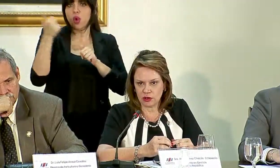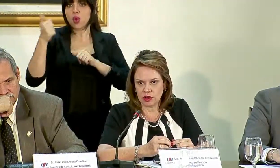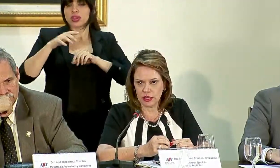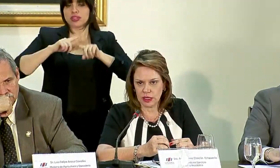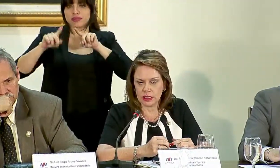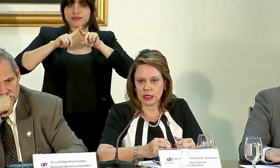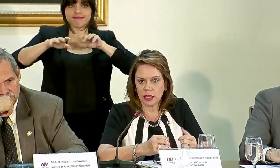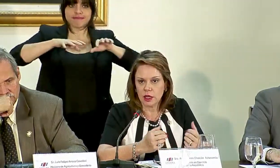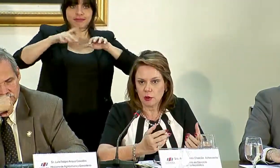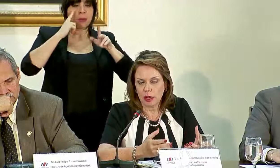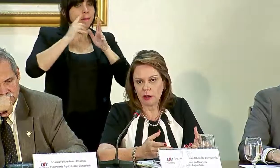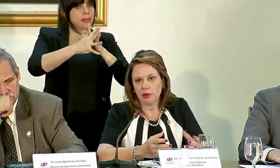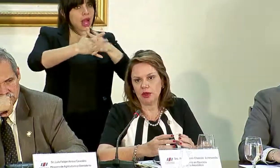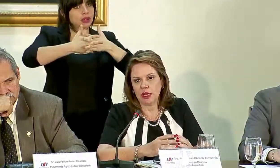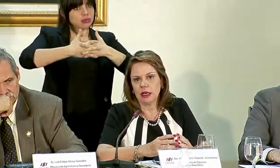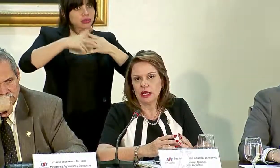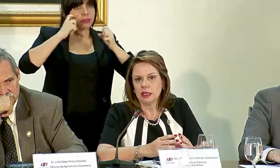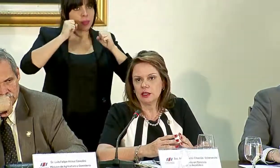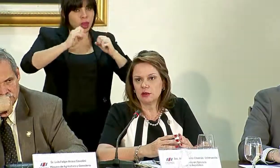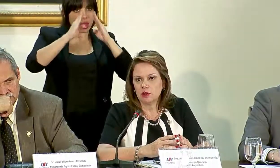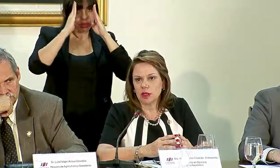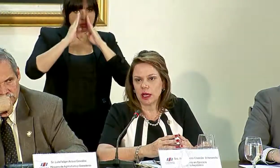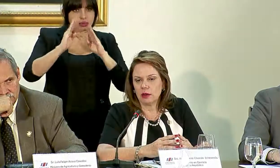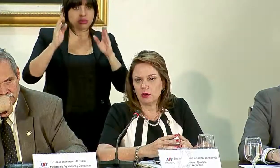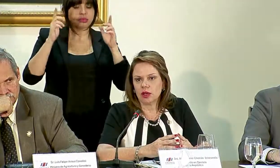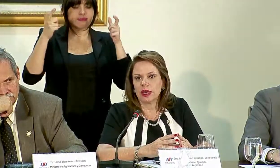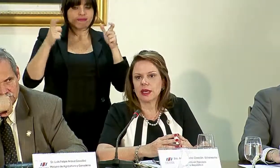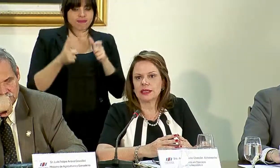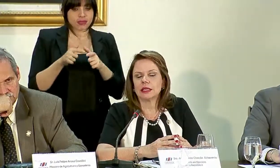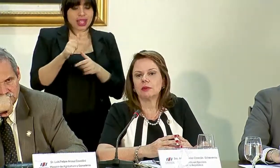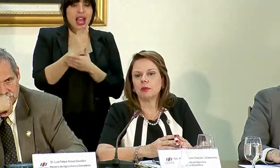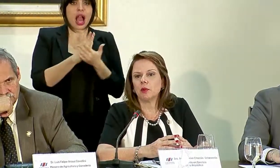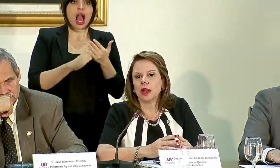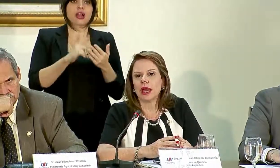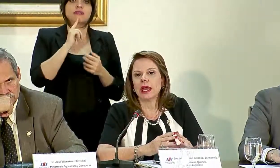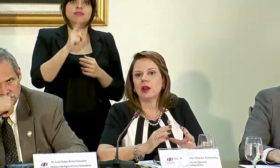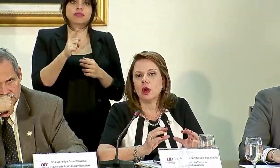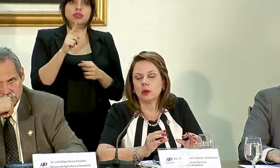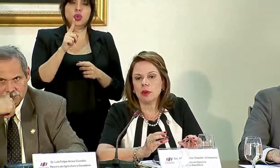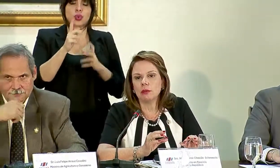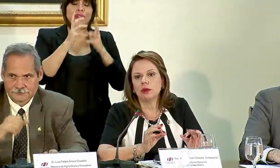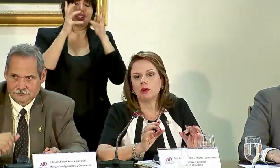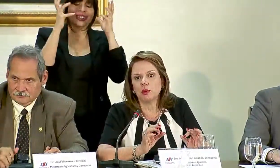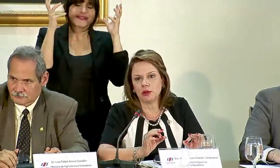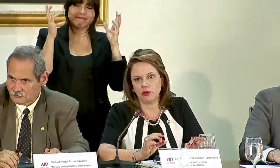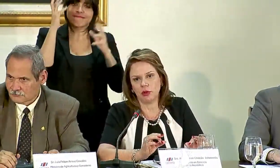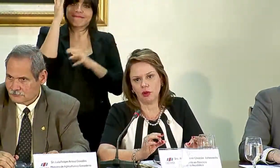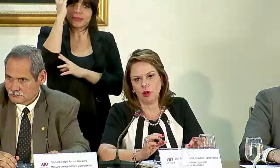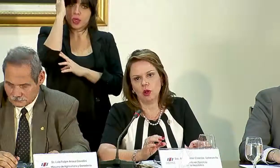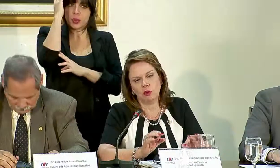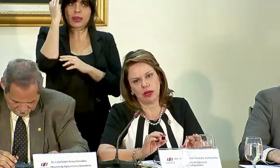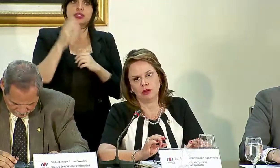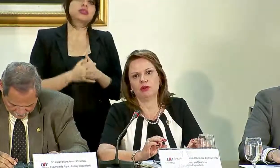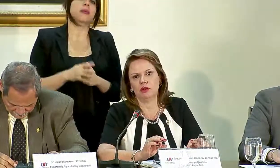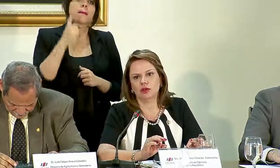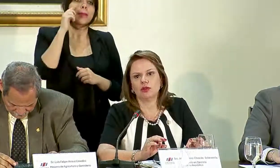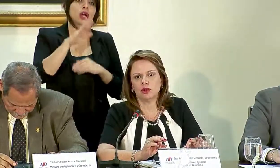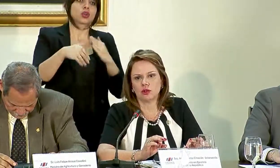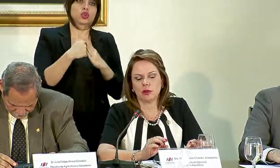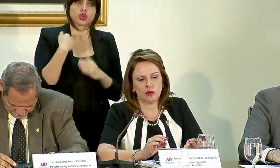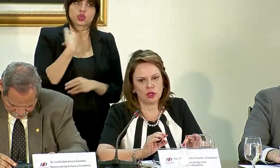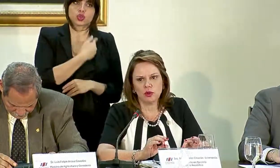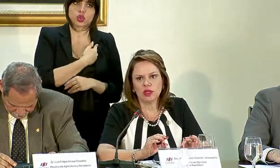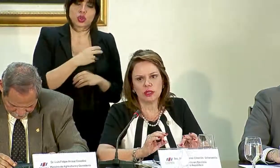acciones de contingencia para poder disminuir algo que es de una enorme preocupación para todos